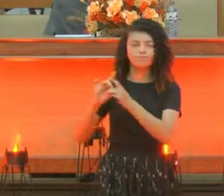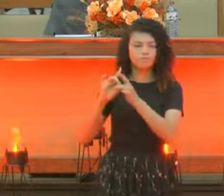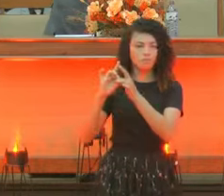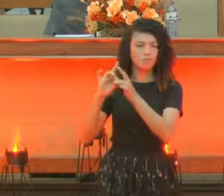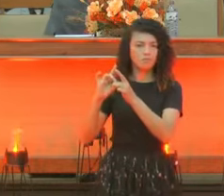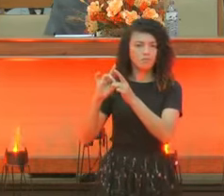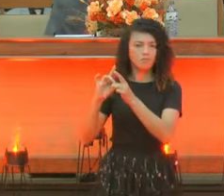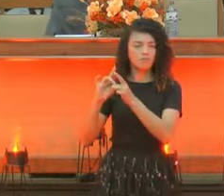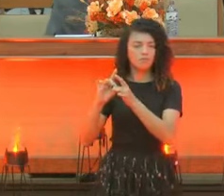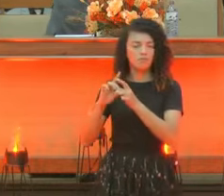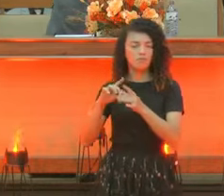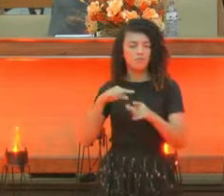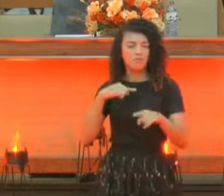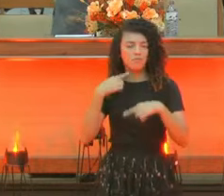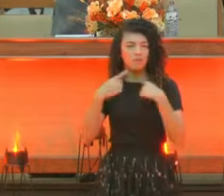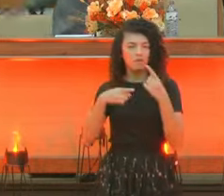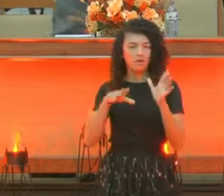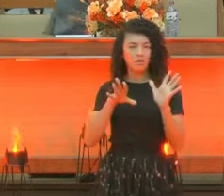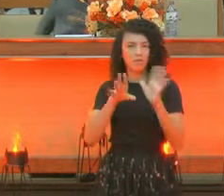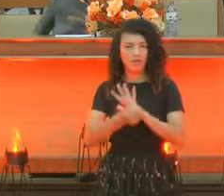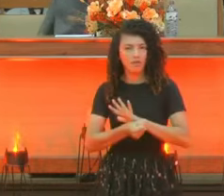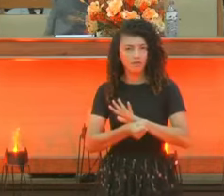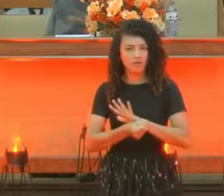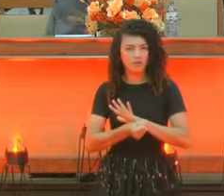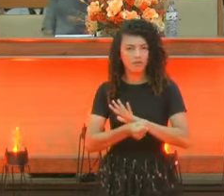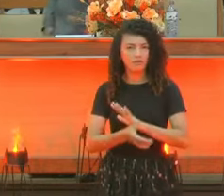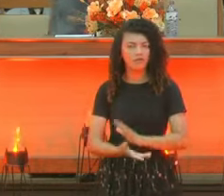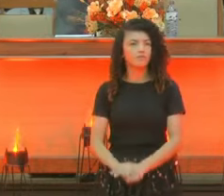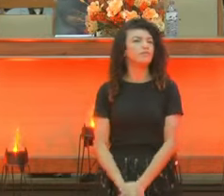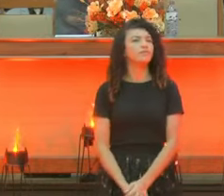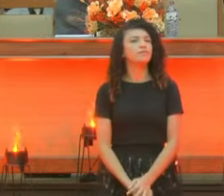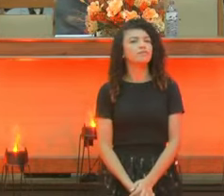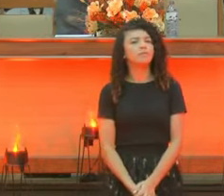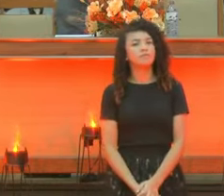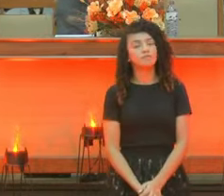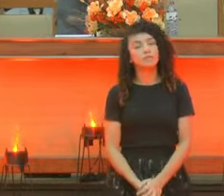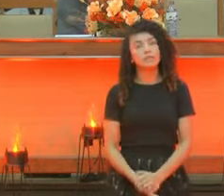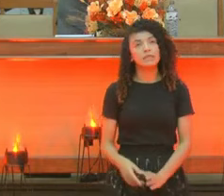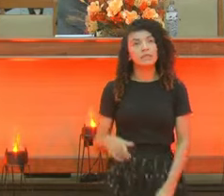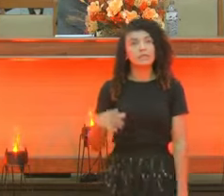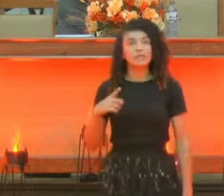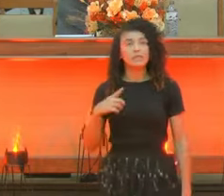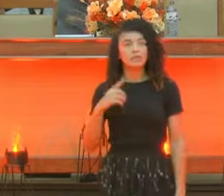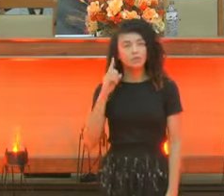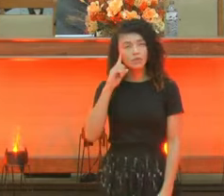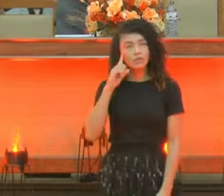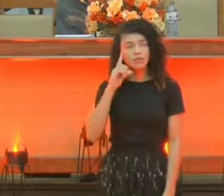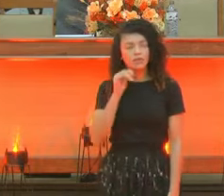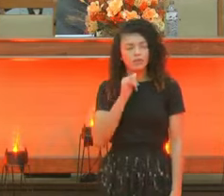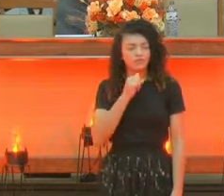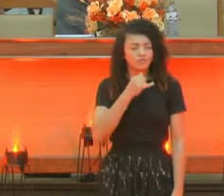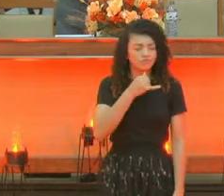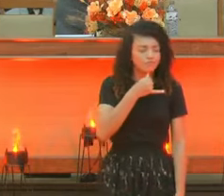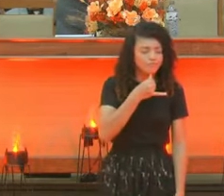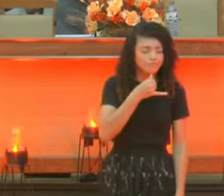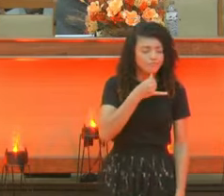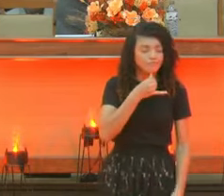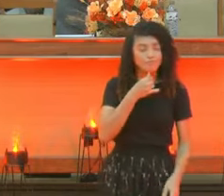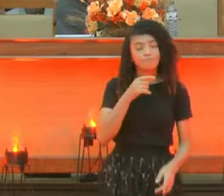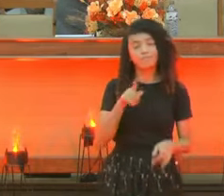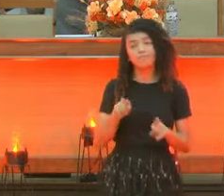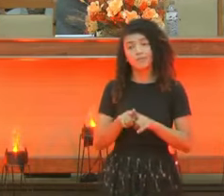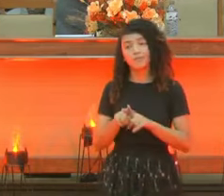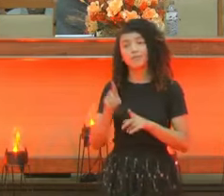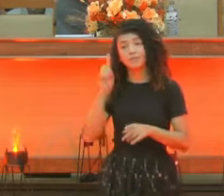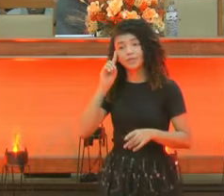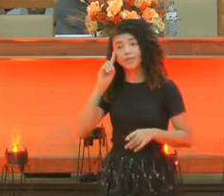ninguém. Eu não. Eu estou aqui. Tem dia que eu estou alegre. Tem dia que há um monte de tribulação ré. Agora vamos lá para a